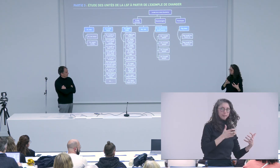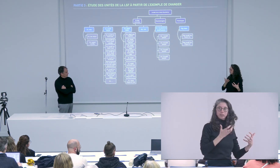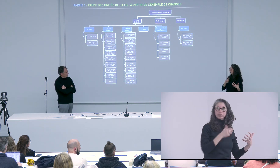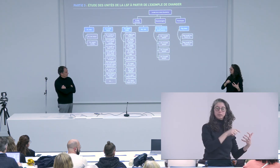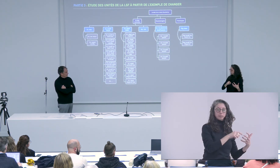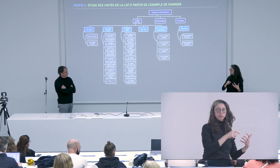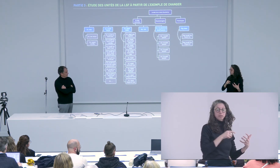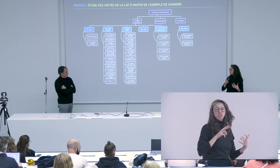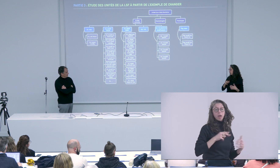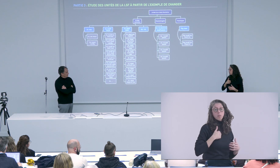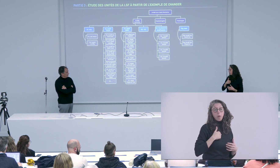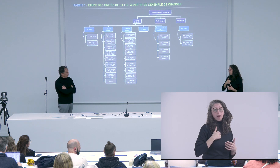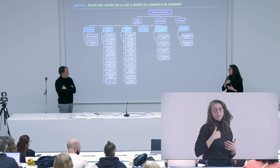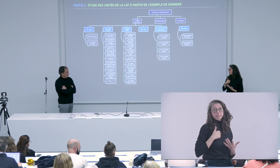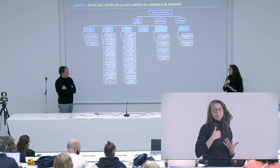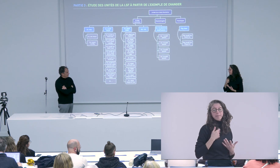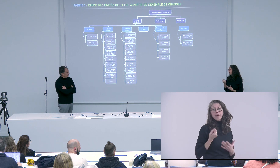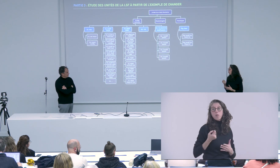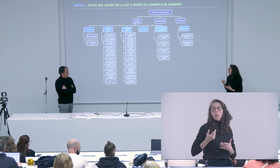vocales et le modèle des langues des signes